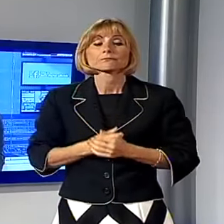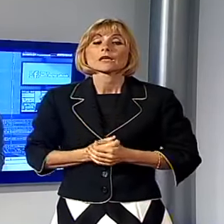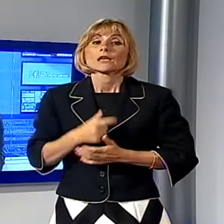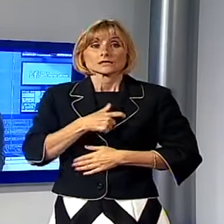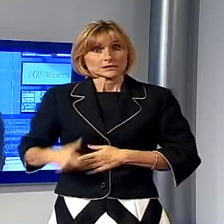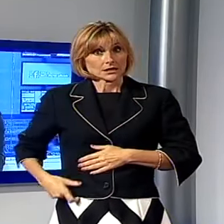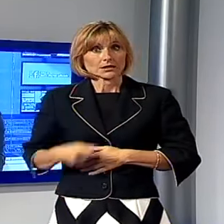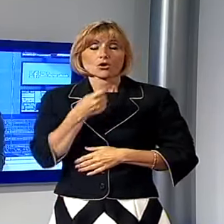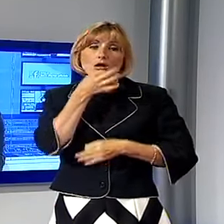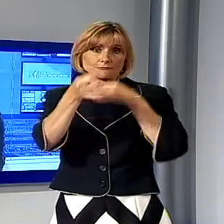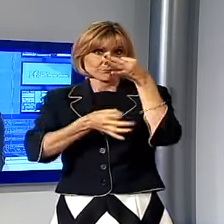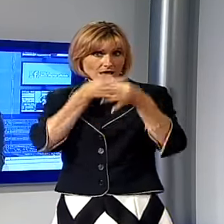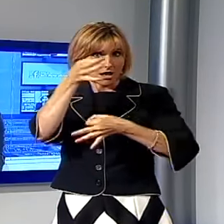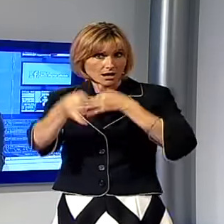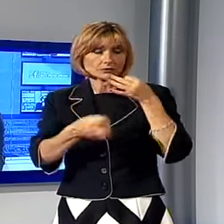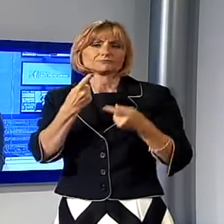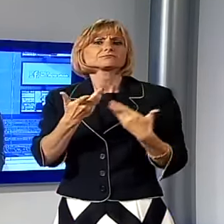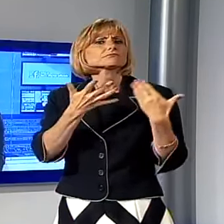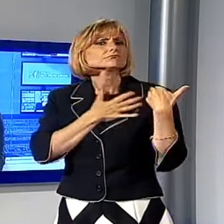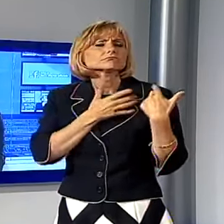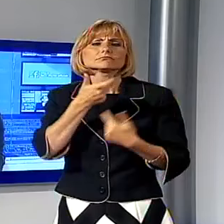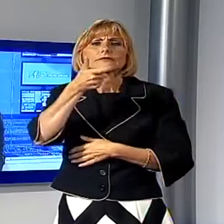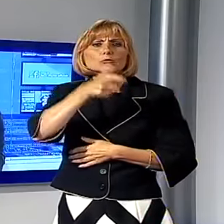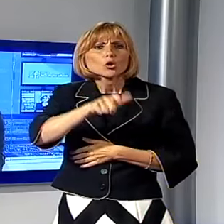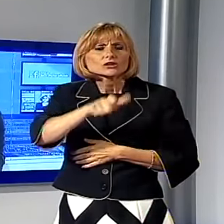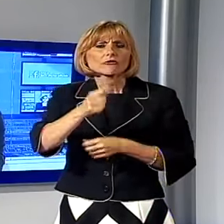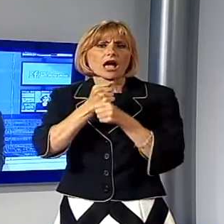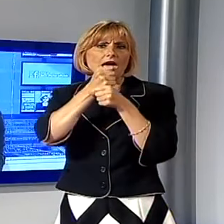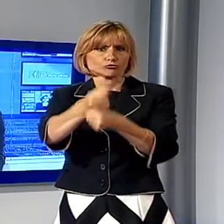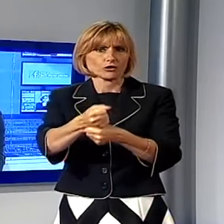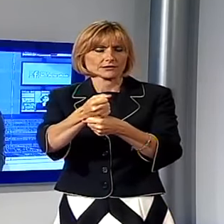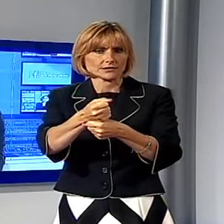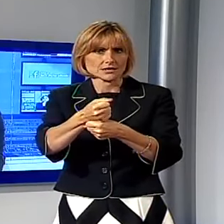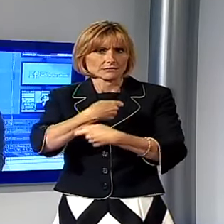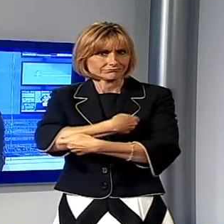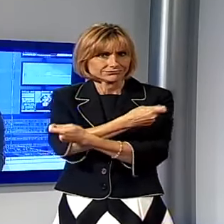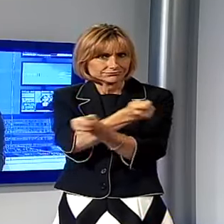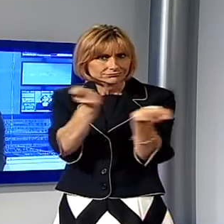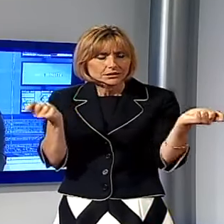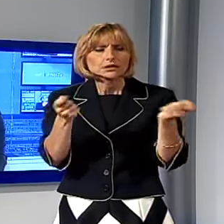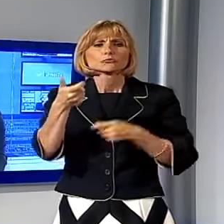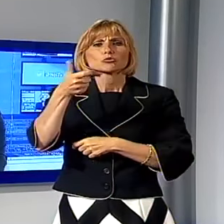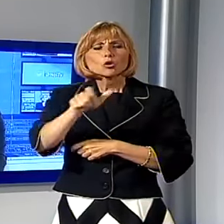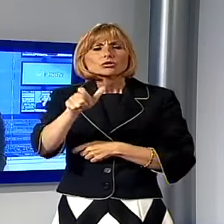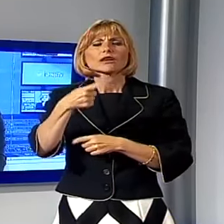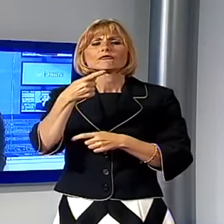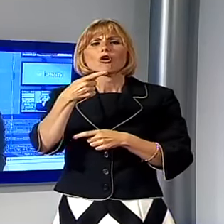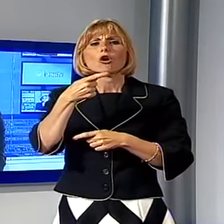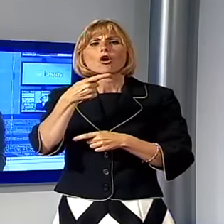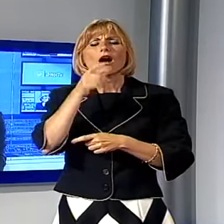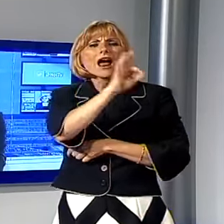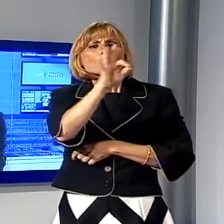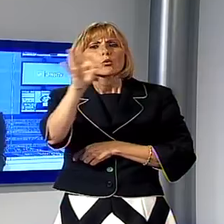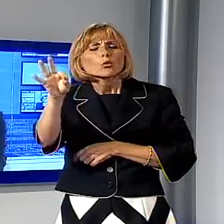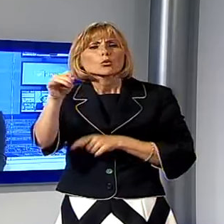il Sindaco Fantoni sarebbe da imputare all'Agenzia di Distribuzione Stampa che nega la consegna dei giornali in vari